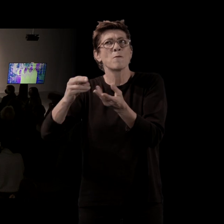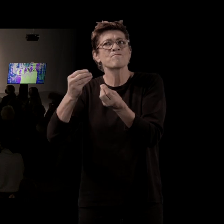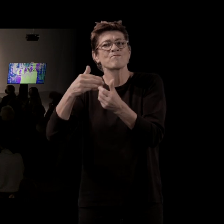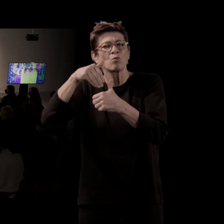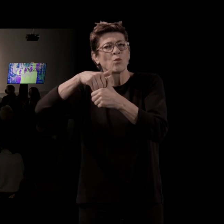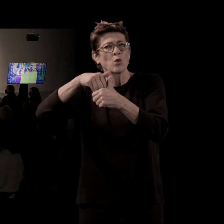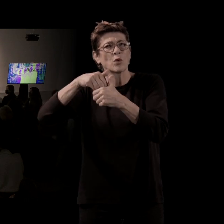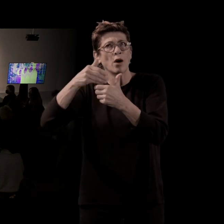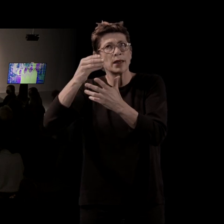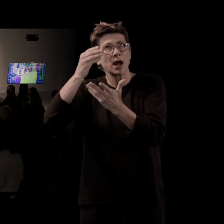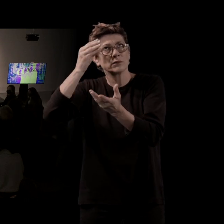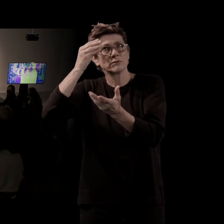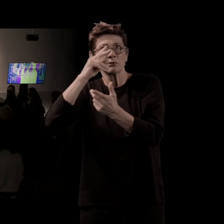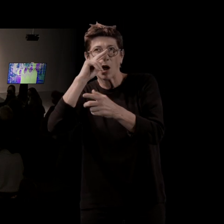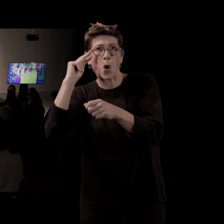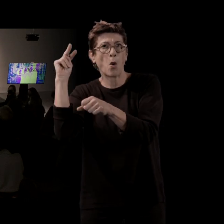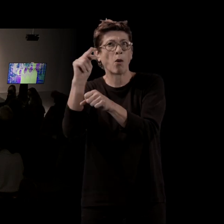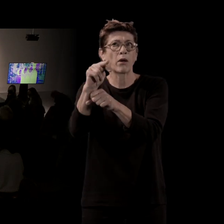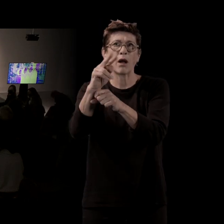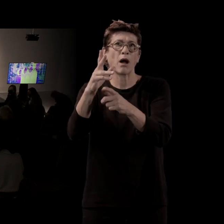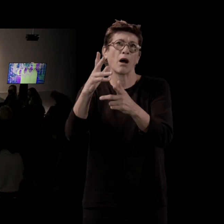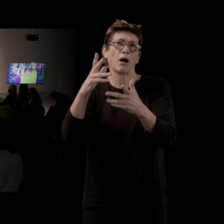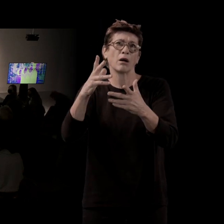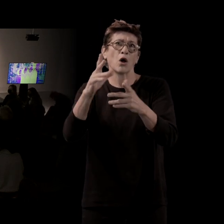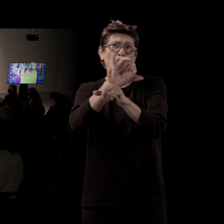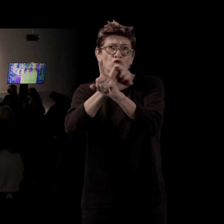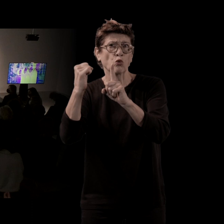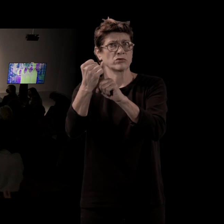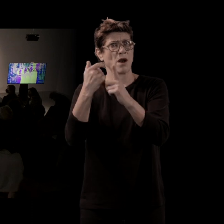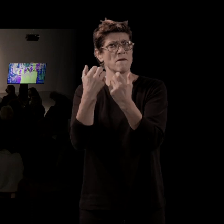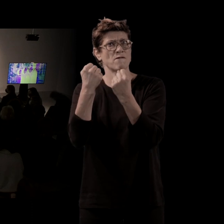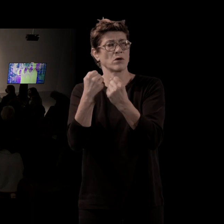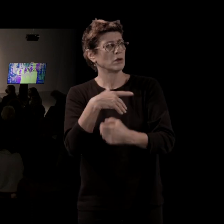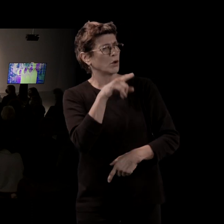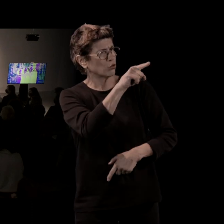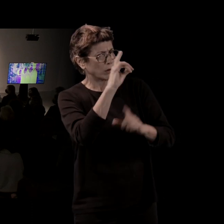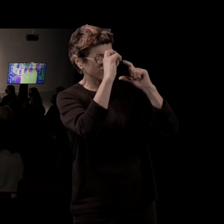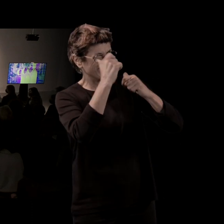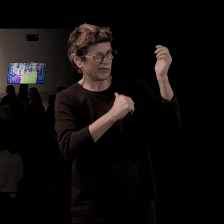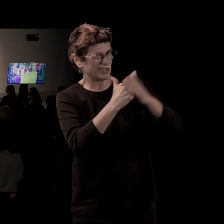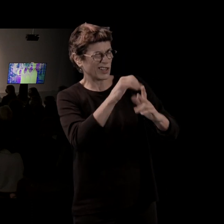un regard sur la réalité sociale très fort, très puissant. Vous êtes sociologue ? Exactement. Oui, alors, il y a toujours un.